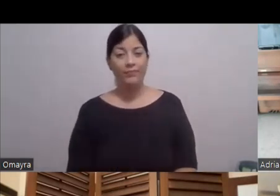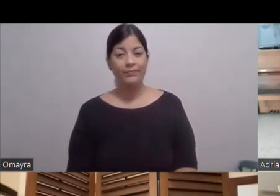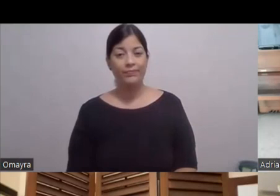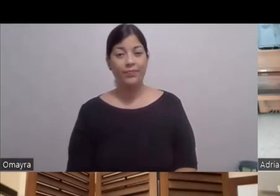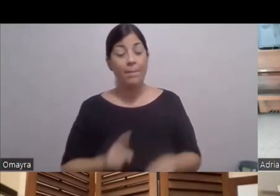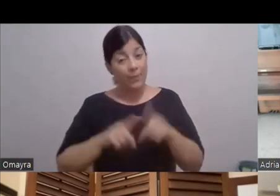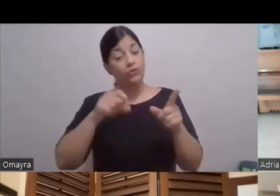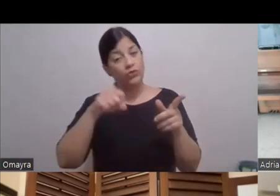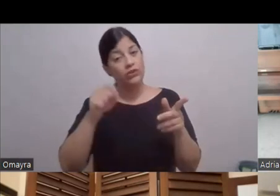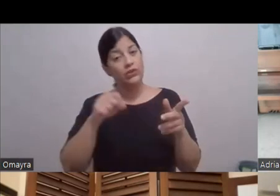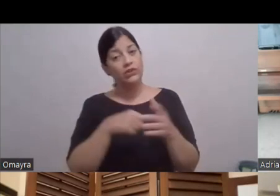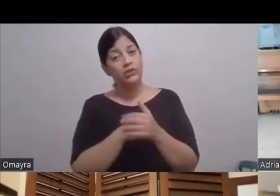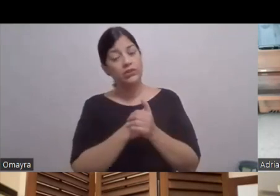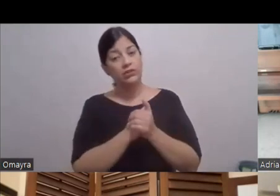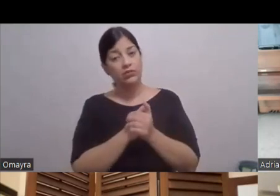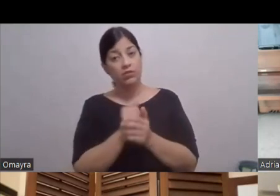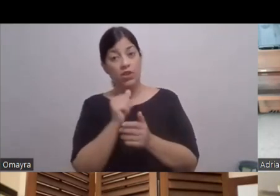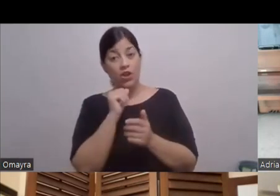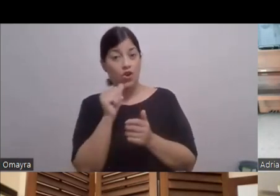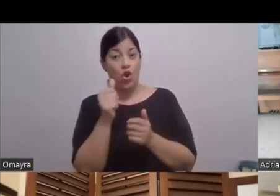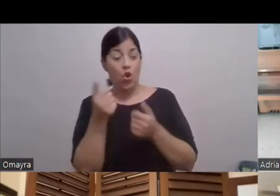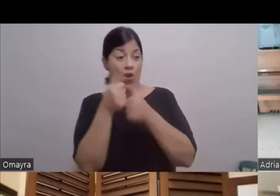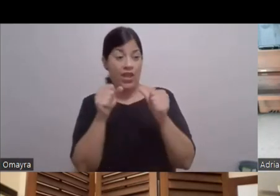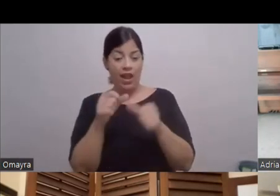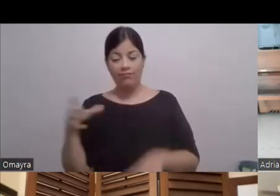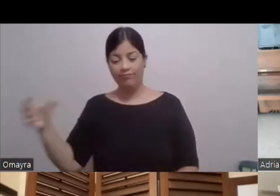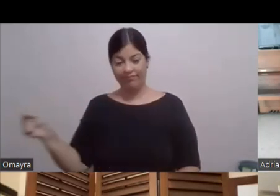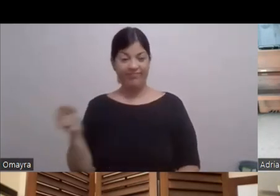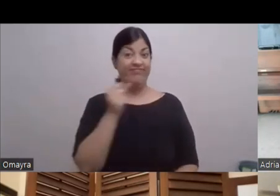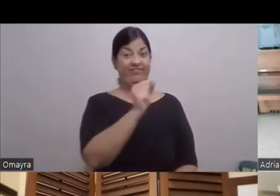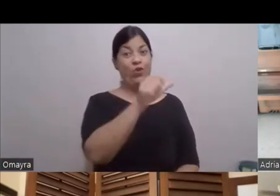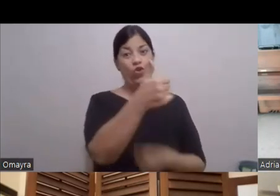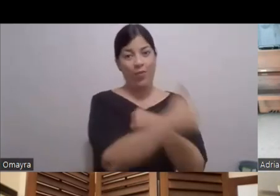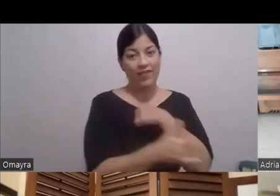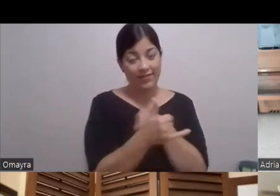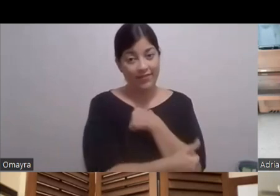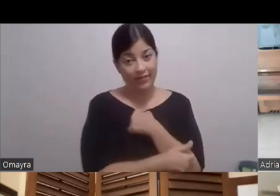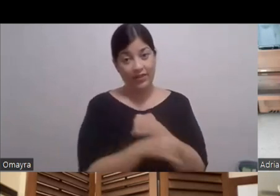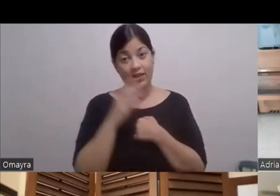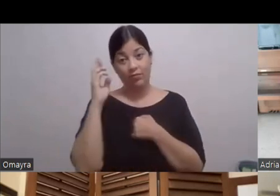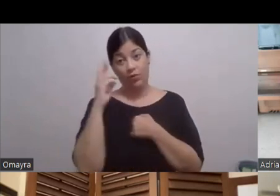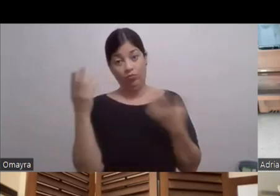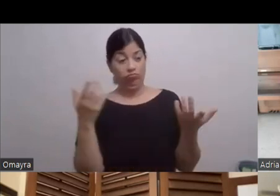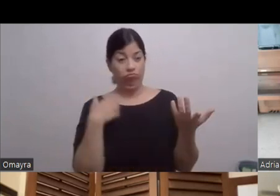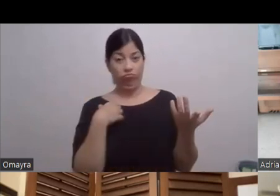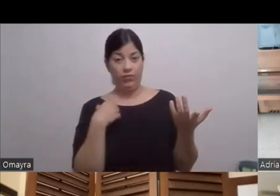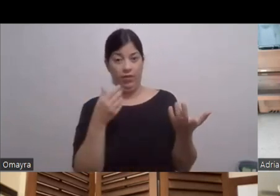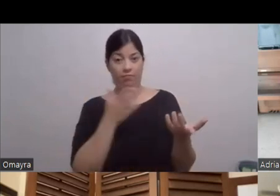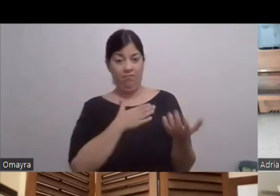No a cualquiera lo llevan No a cualquiera Lo cogen en otro país Porque para eso Dicen Para eso uso Un actor aquí en mi país ¿No? Por alguna razón te